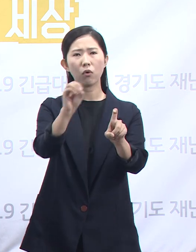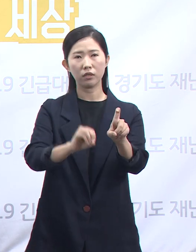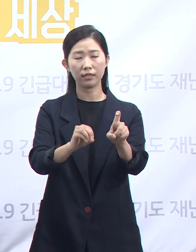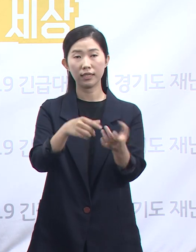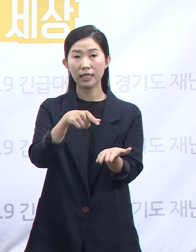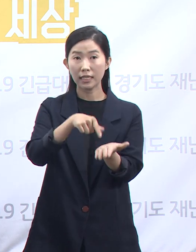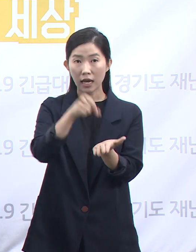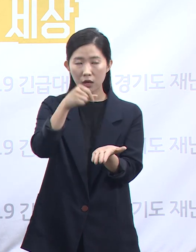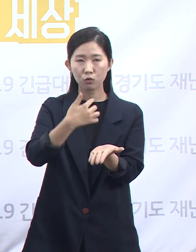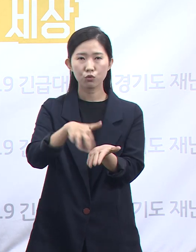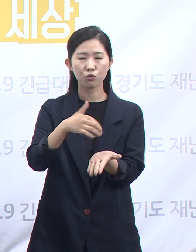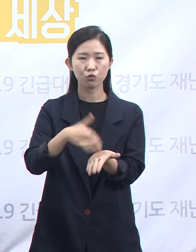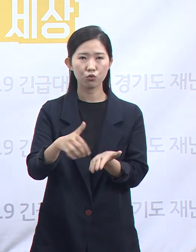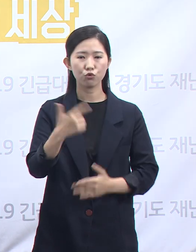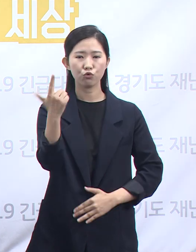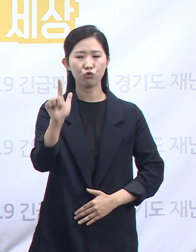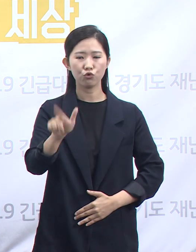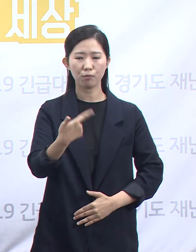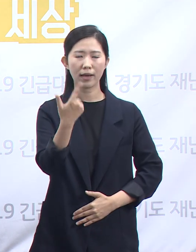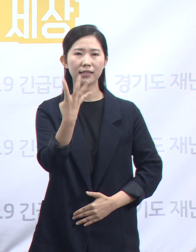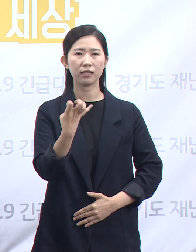646개뿐이었습니다.